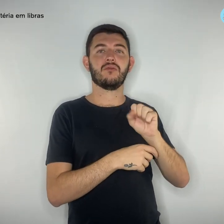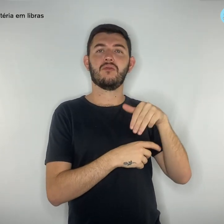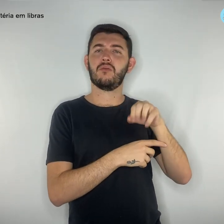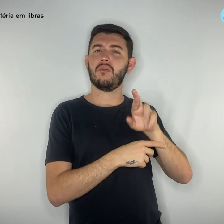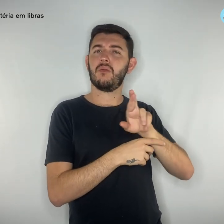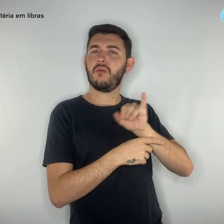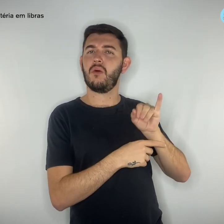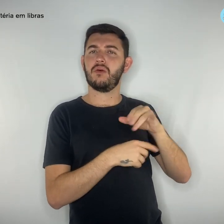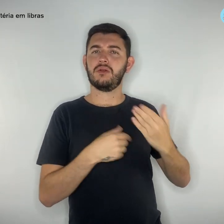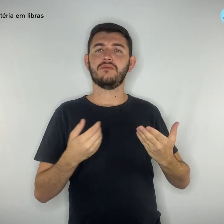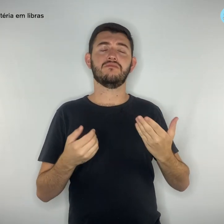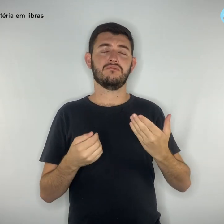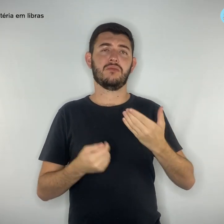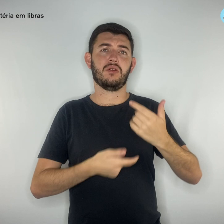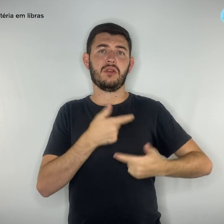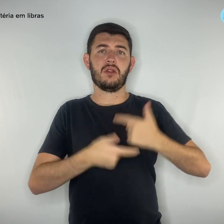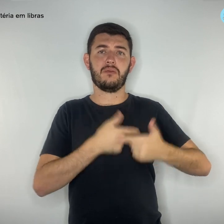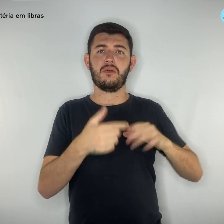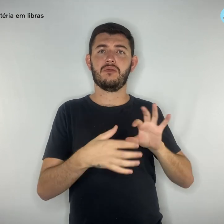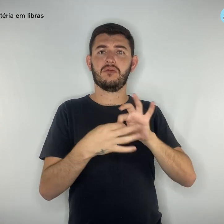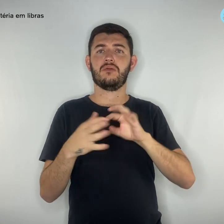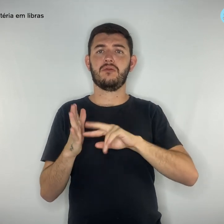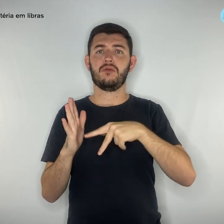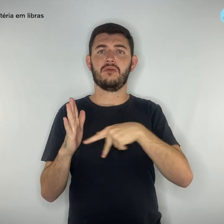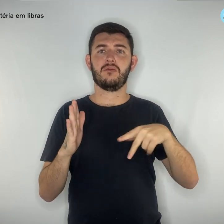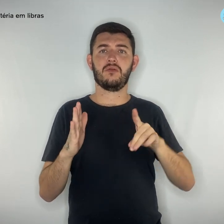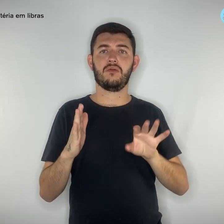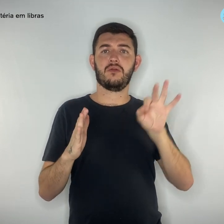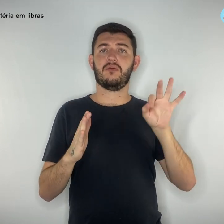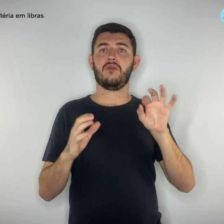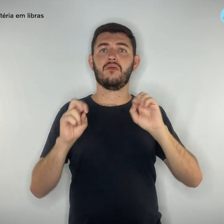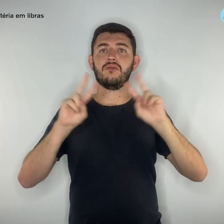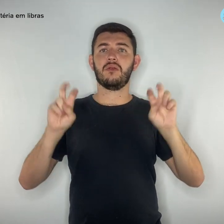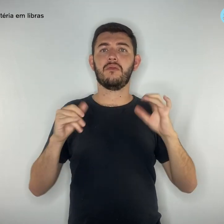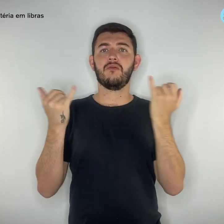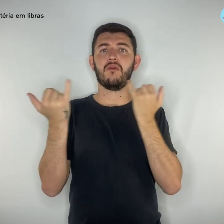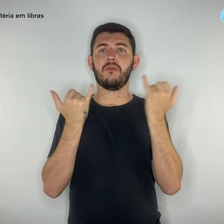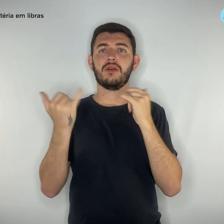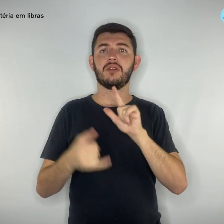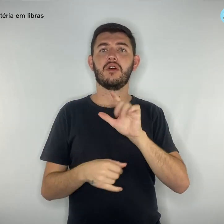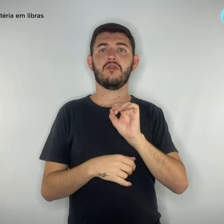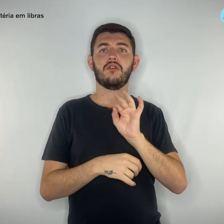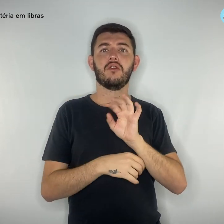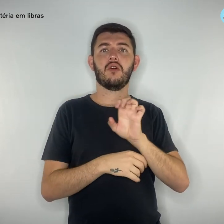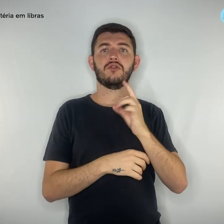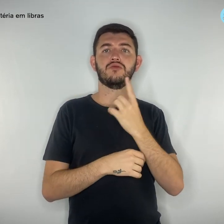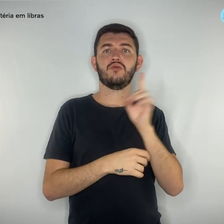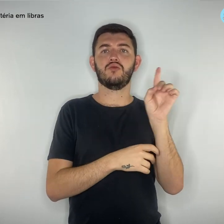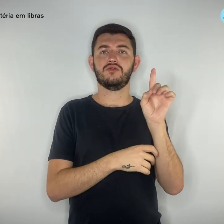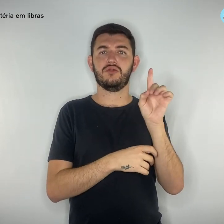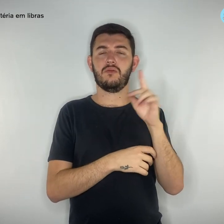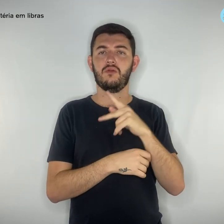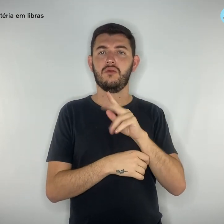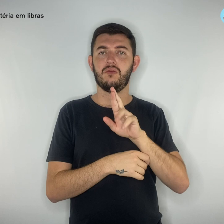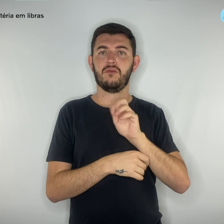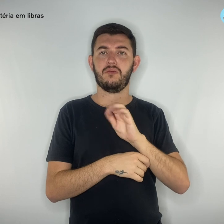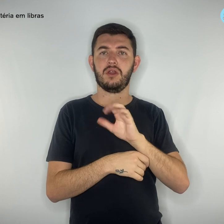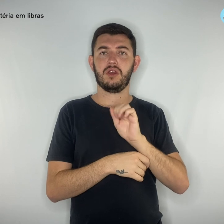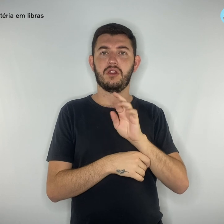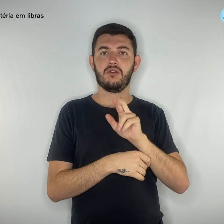informações sobre o último lote de precatórios. Esses dados não procedem. Após